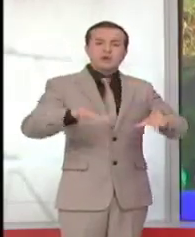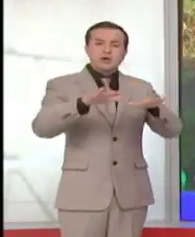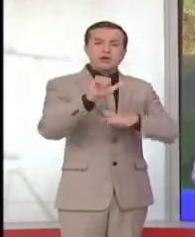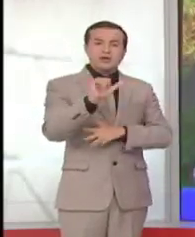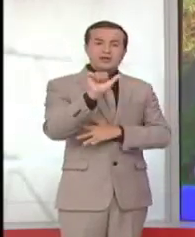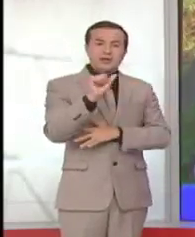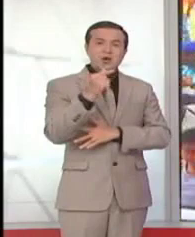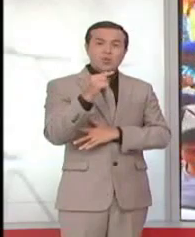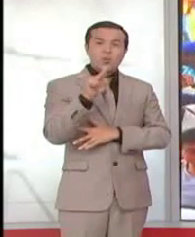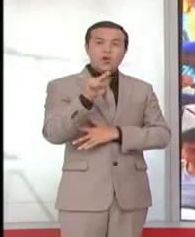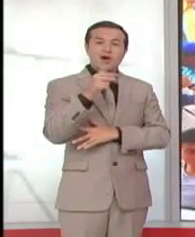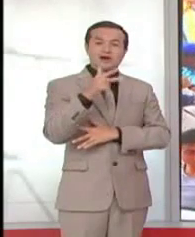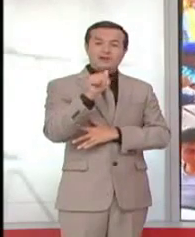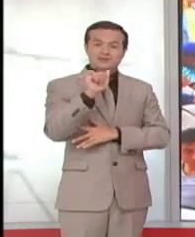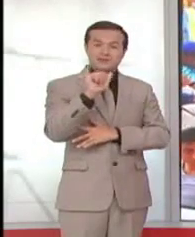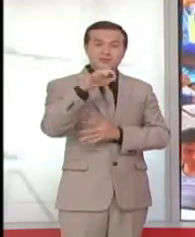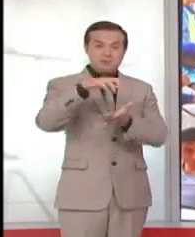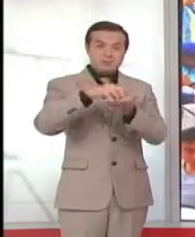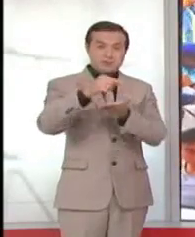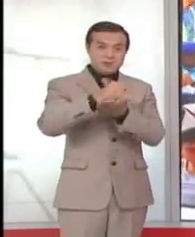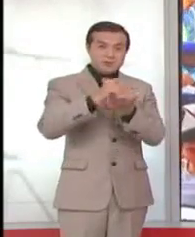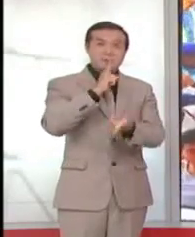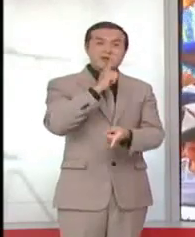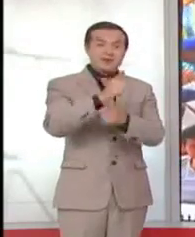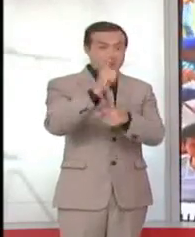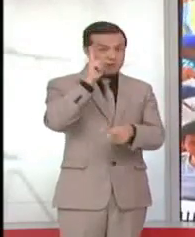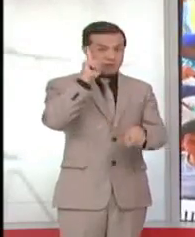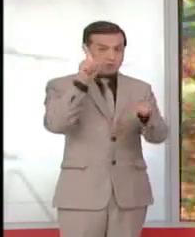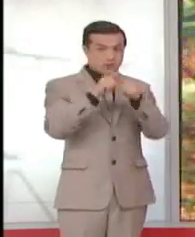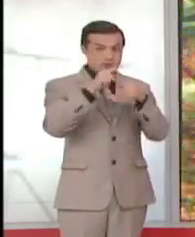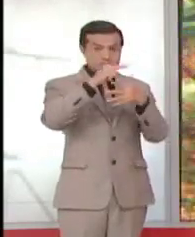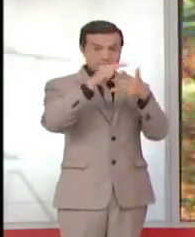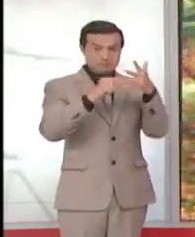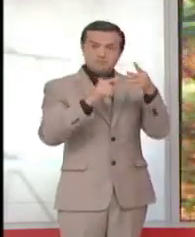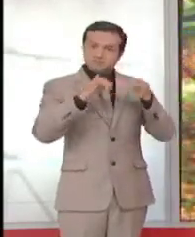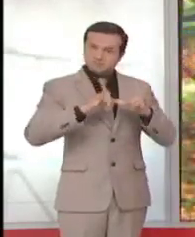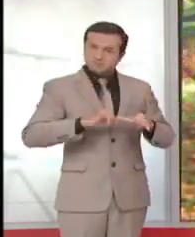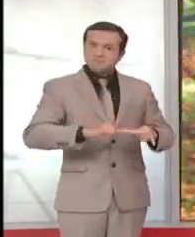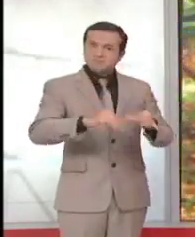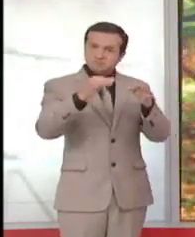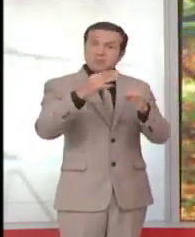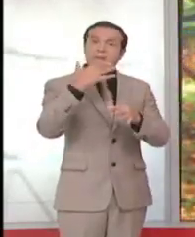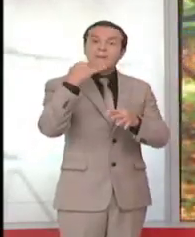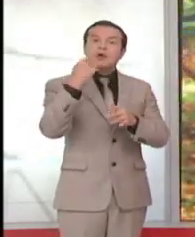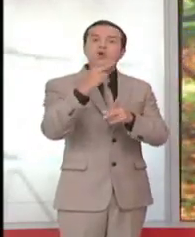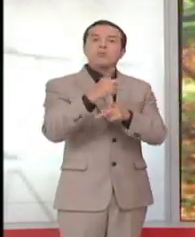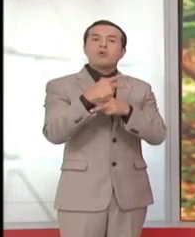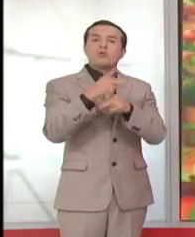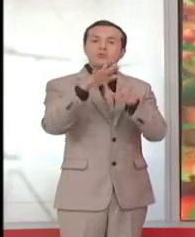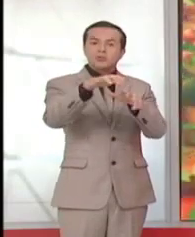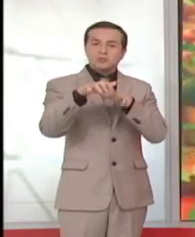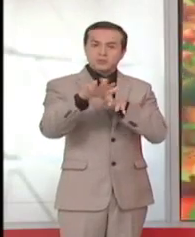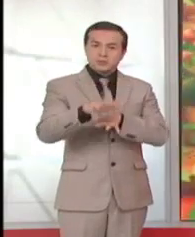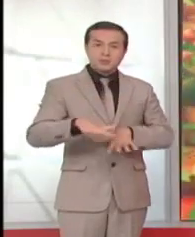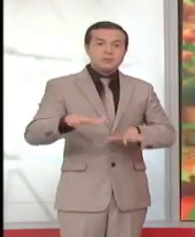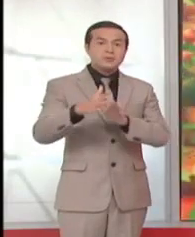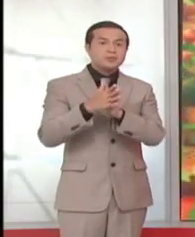del Guayas. En dicho acuerdo se definen las políticas de sostenibilidad y mejora de la producción agrícola cacautera con miras al año